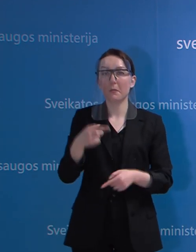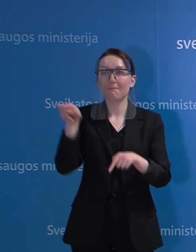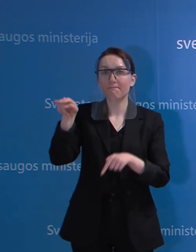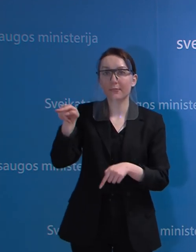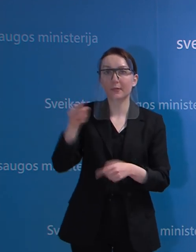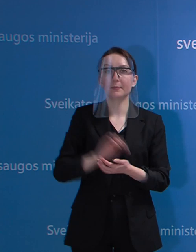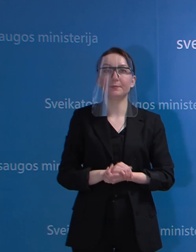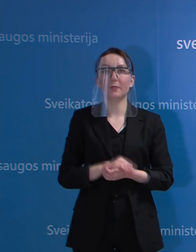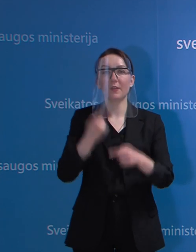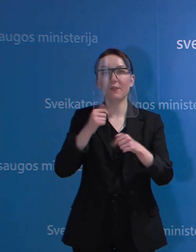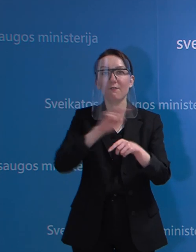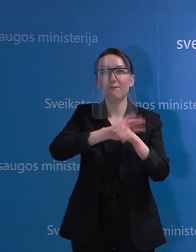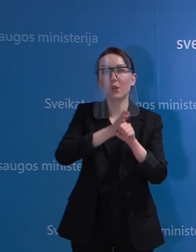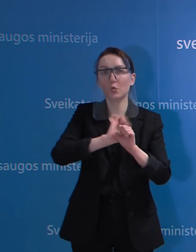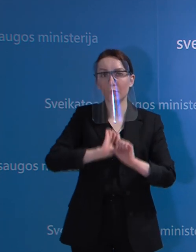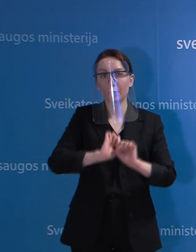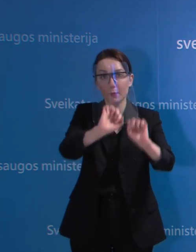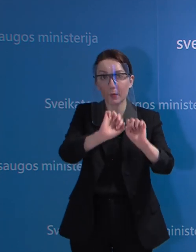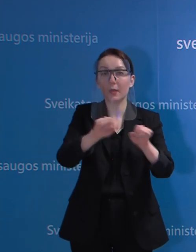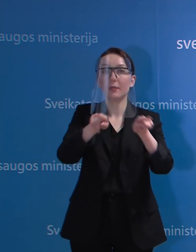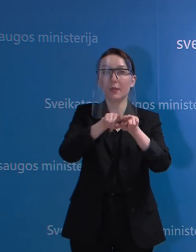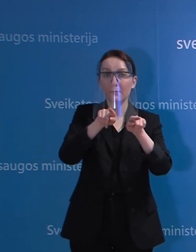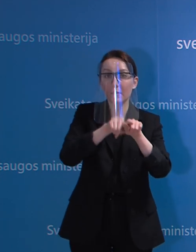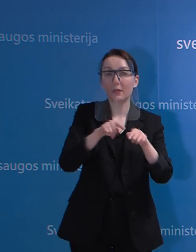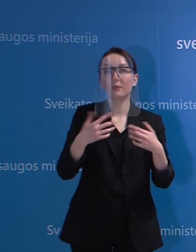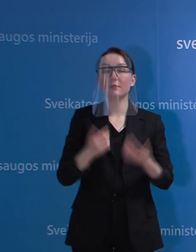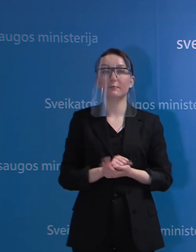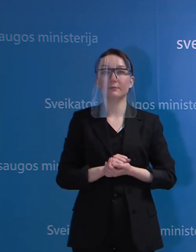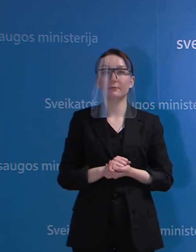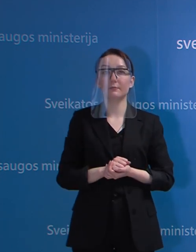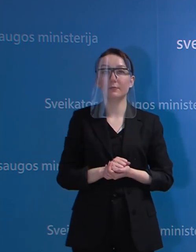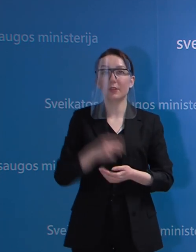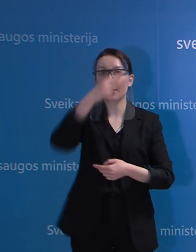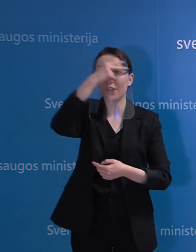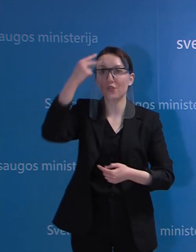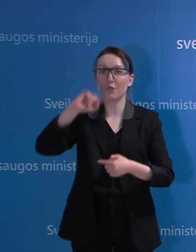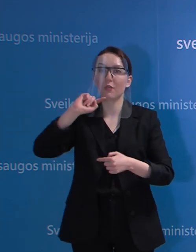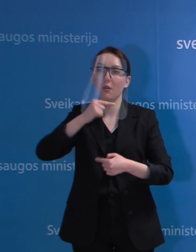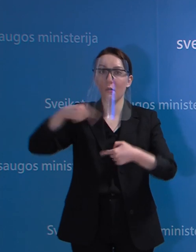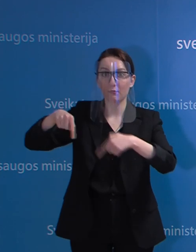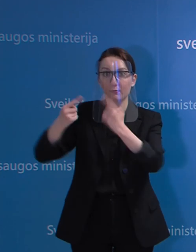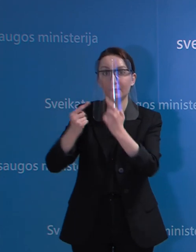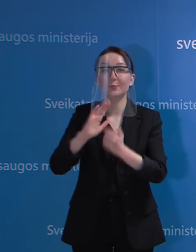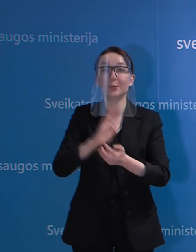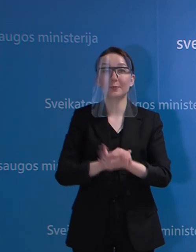pačio viruso sukeltų problemų sprendimo sveikatai, bet ir dėl Lietuvos ekonomikos.